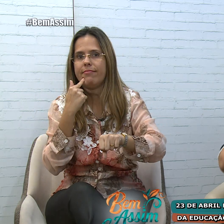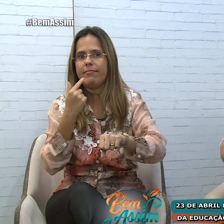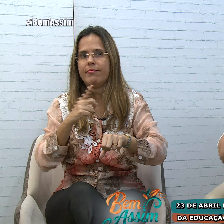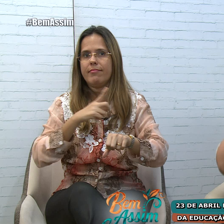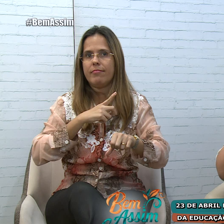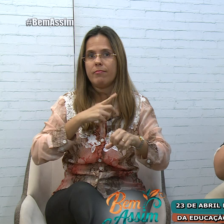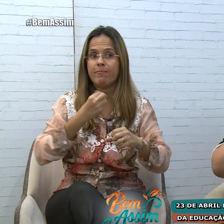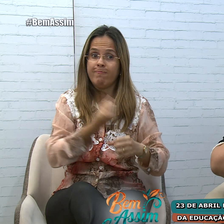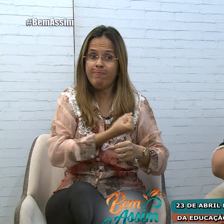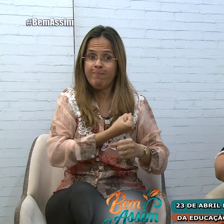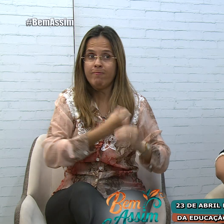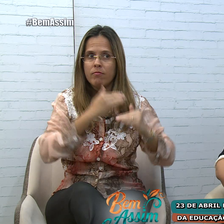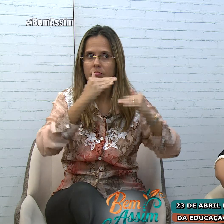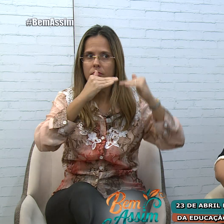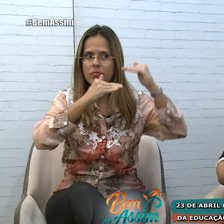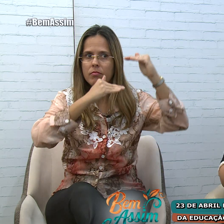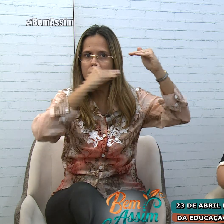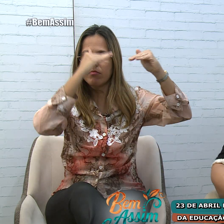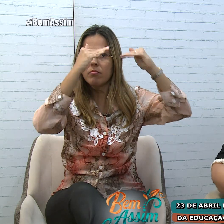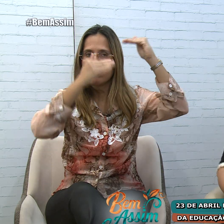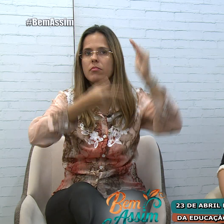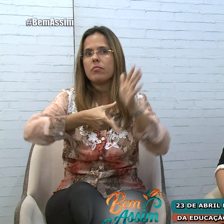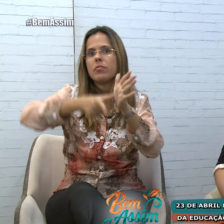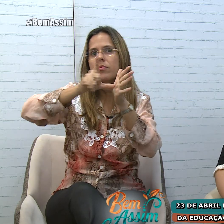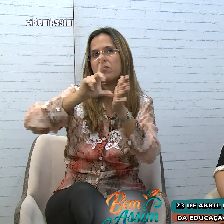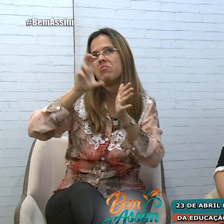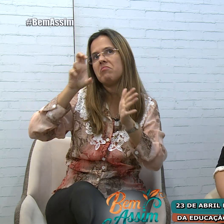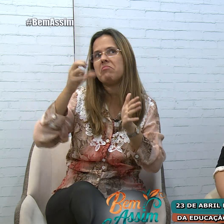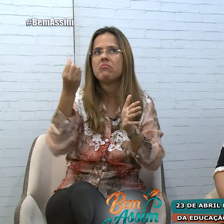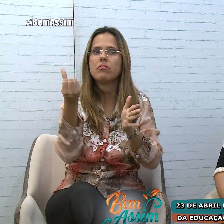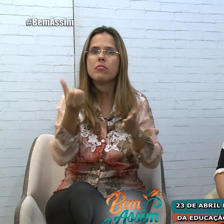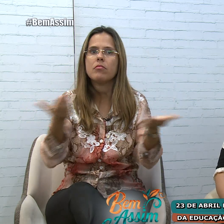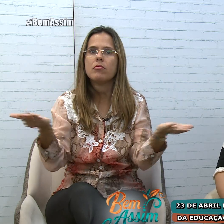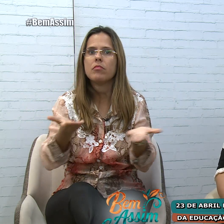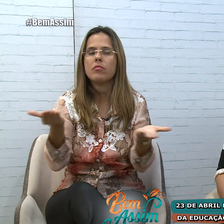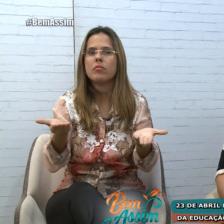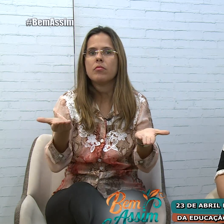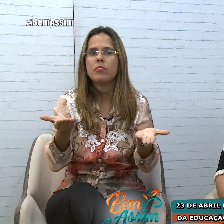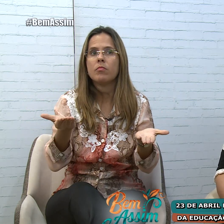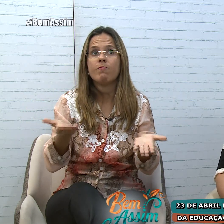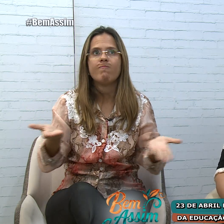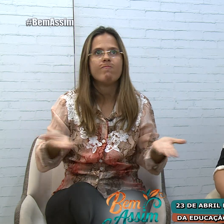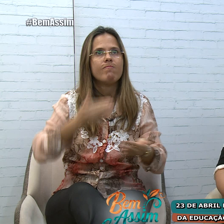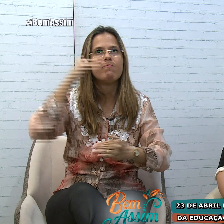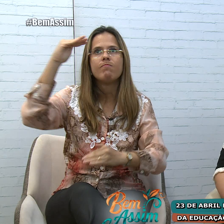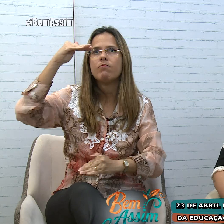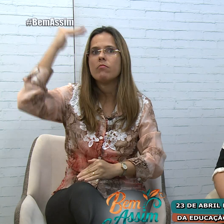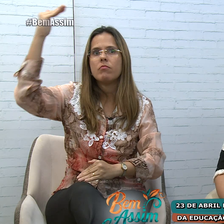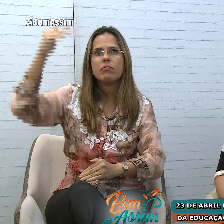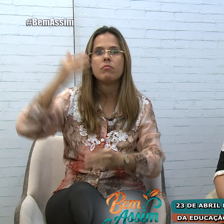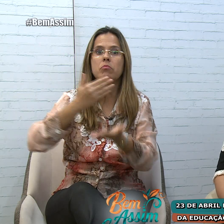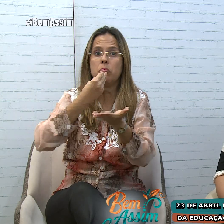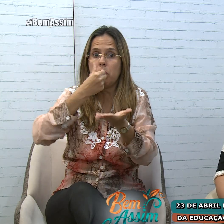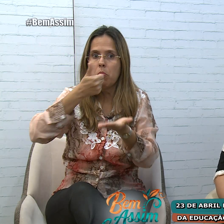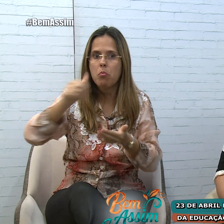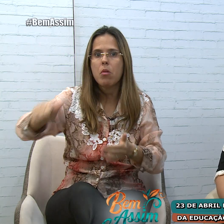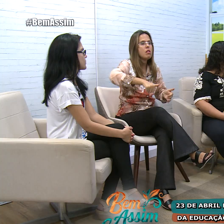crescente. Se antigamente a gente tinha cinco, seis alunos no ensino superior, hoje em dia não. Mas a gente já tem uma camada muito maior. E você como